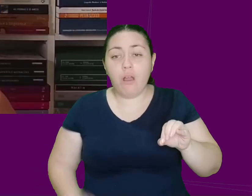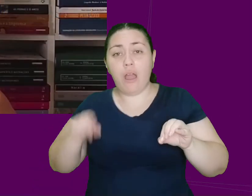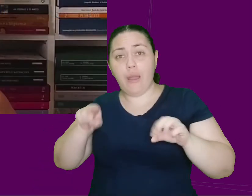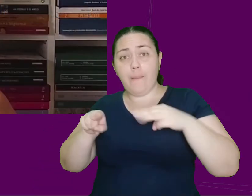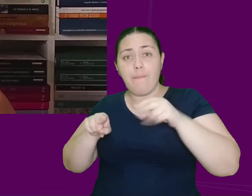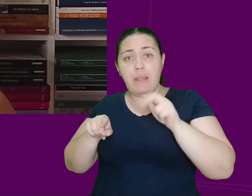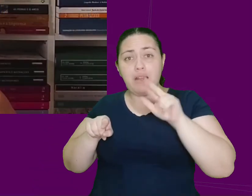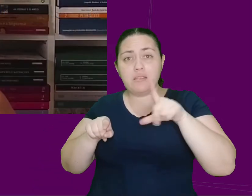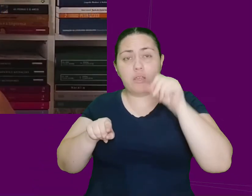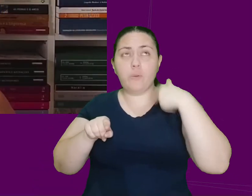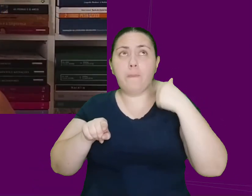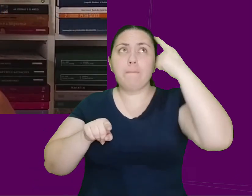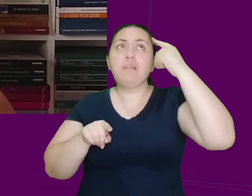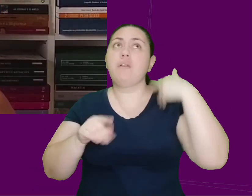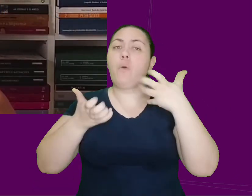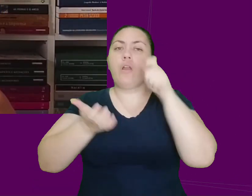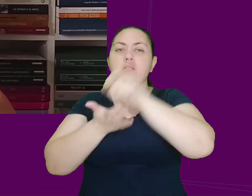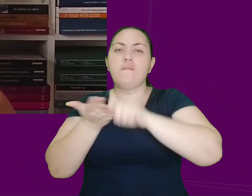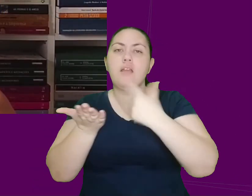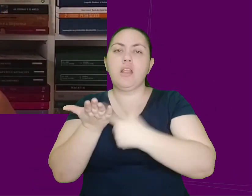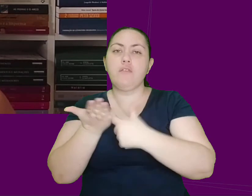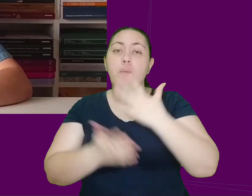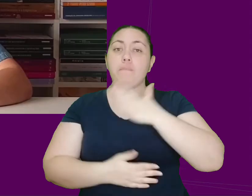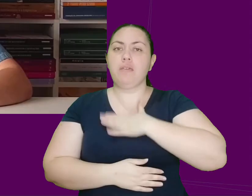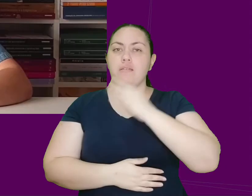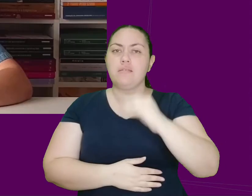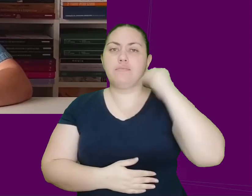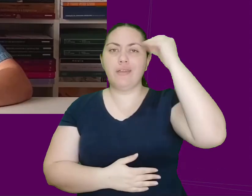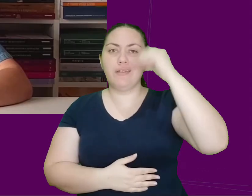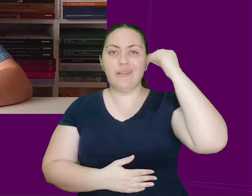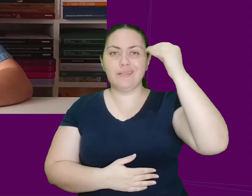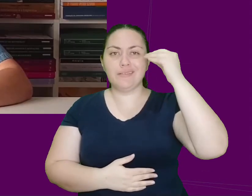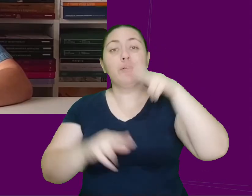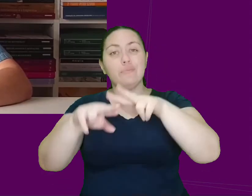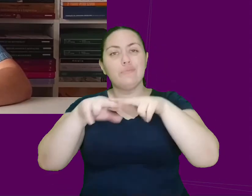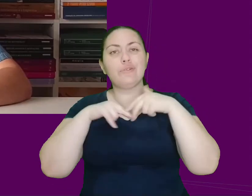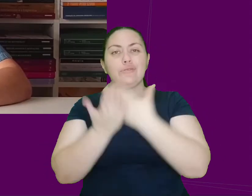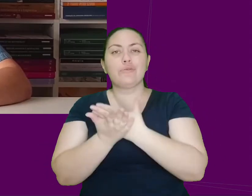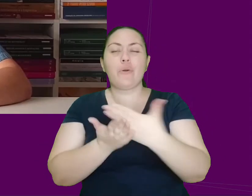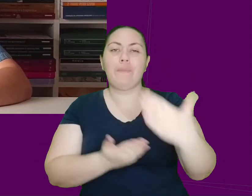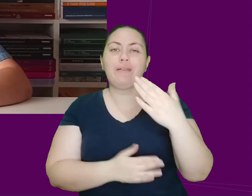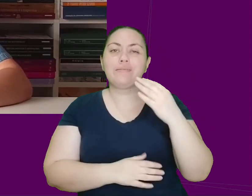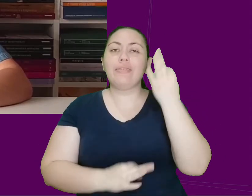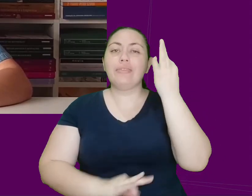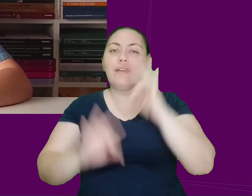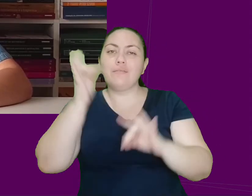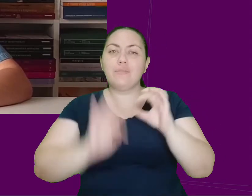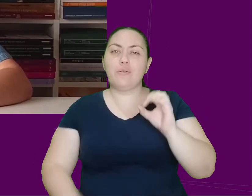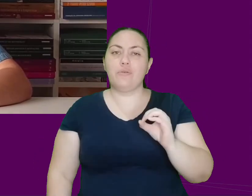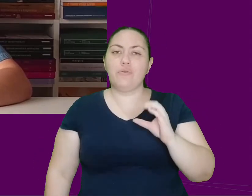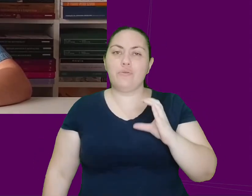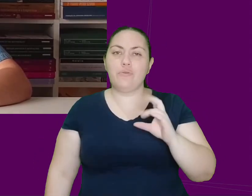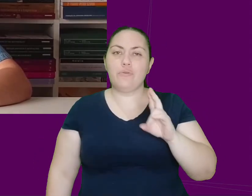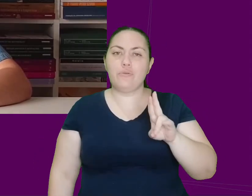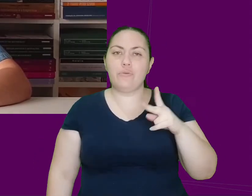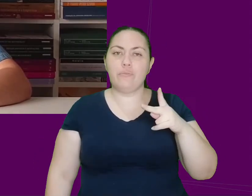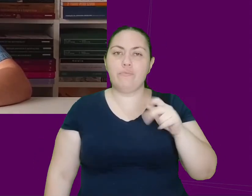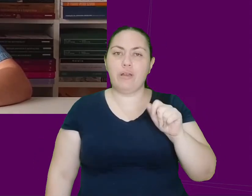escrever um livro sobre a sua própria trajetória. O Marcelo, então, começa a fazer terapia ocupacional, o que o ajuda a fazer pequenas